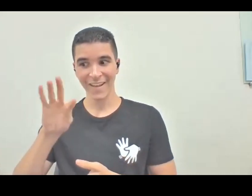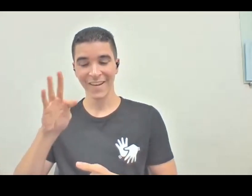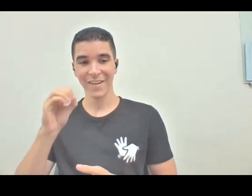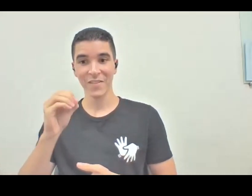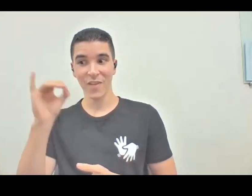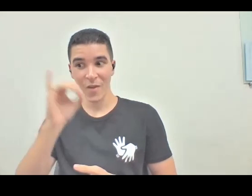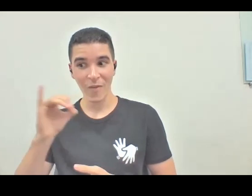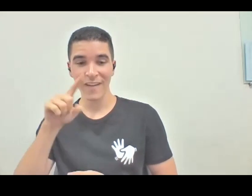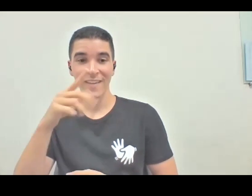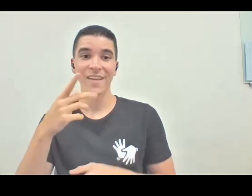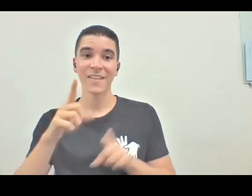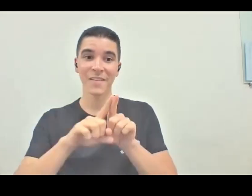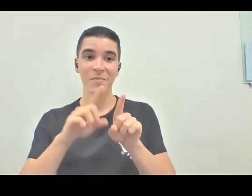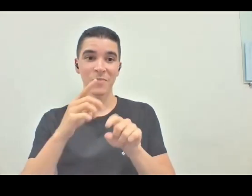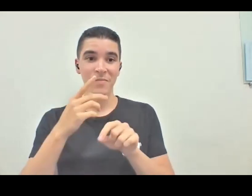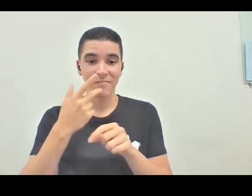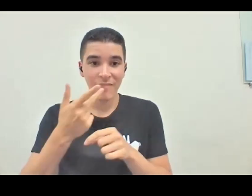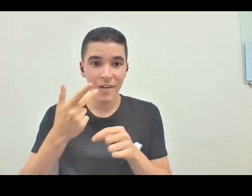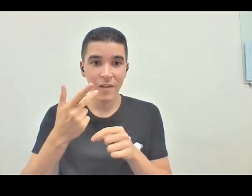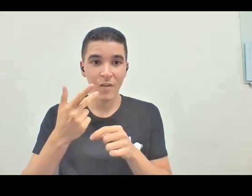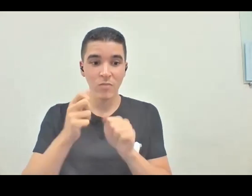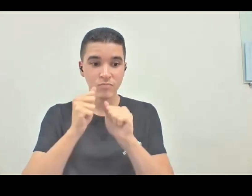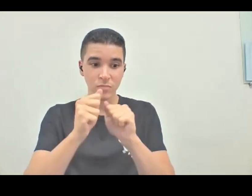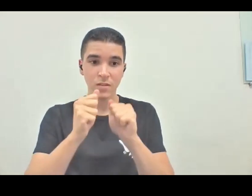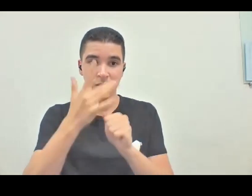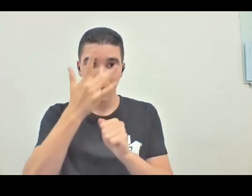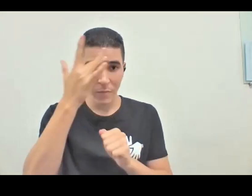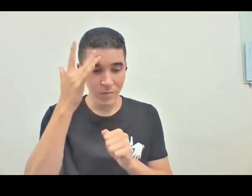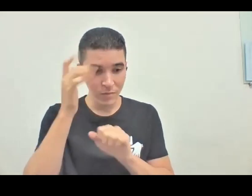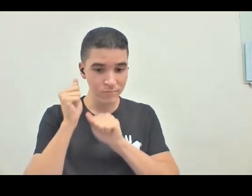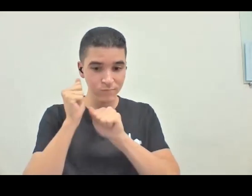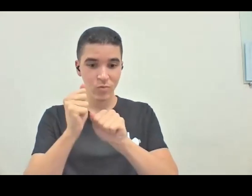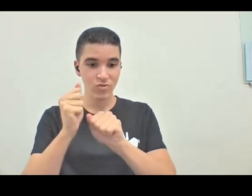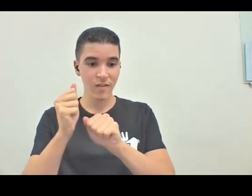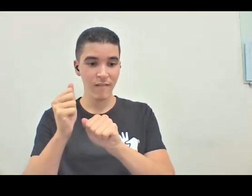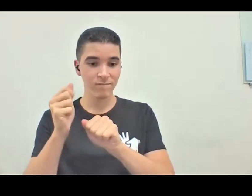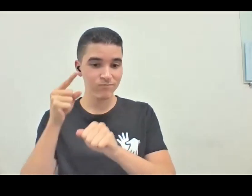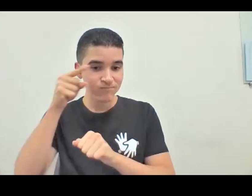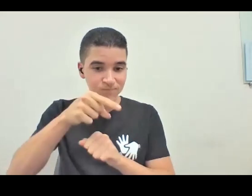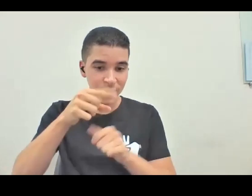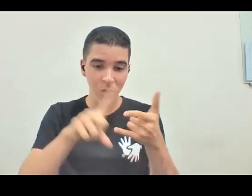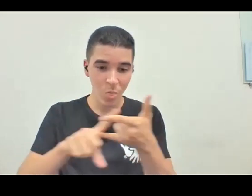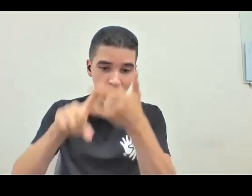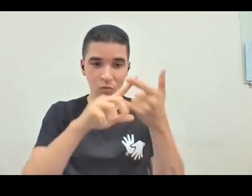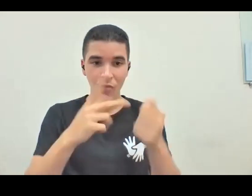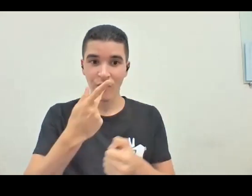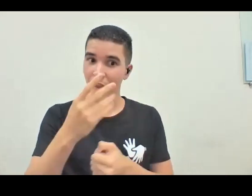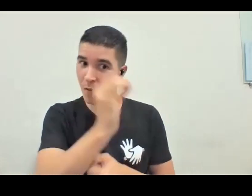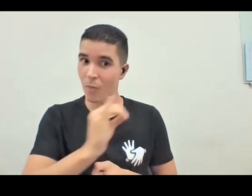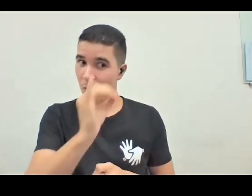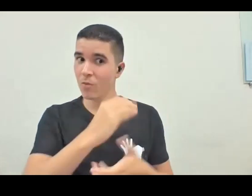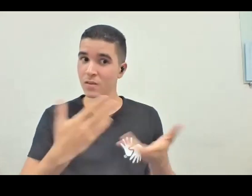também, assim, poderia ser uma pessoa que poderia vir aqui pra sala dar um oi, então, esse também a gente tá com isso,